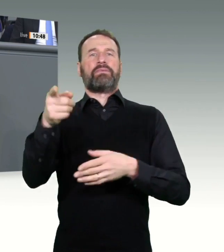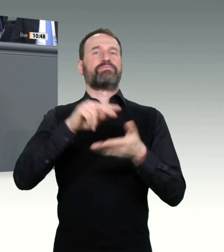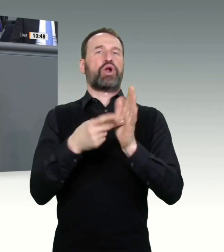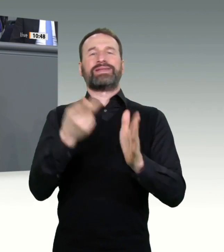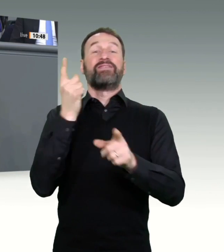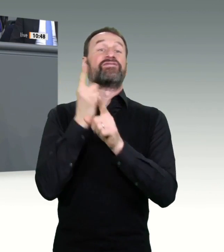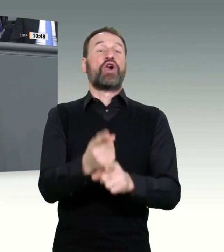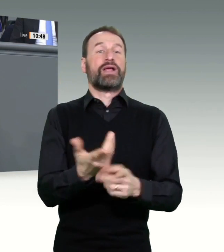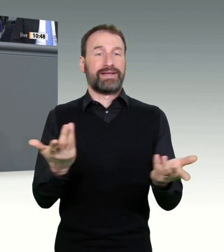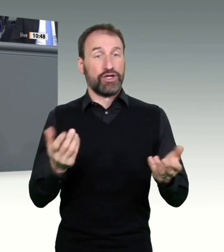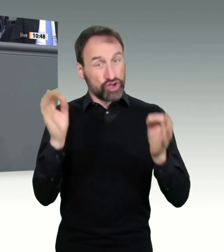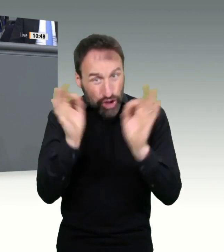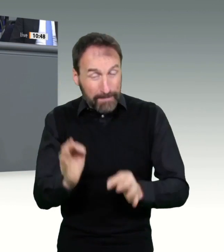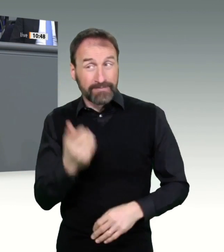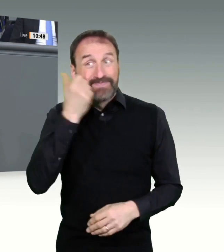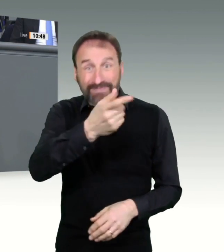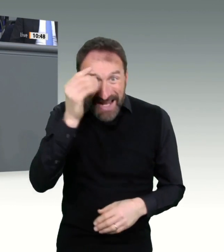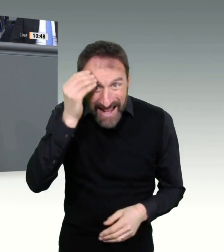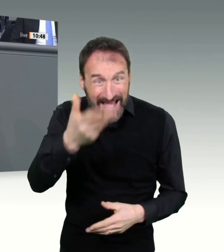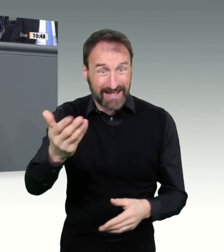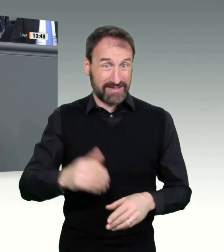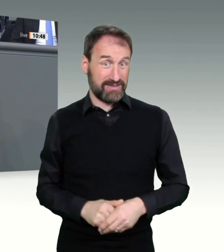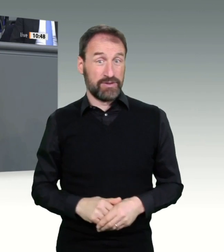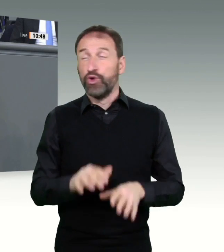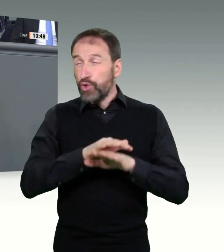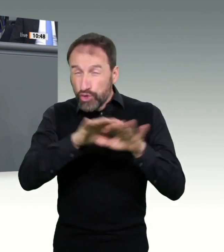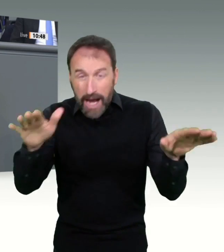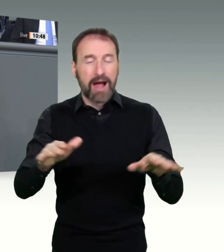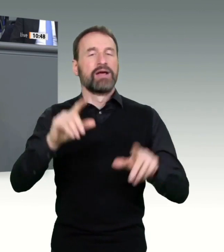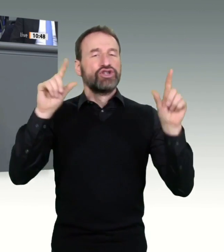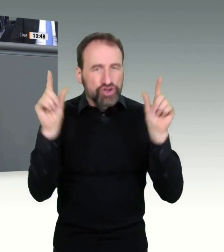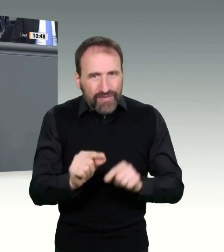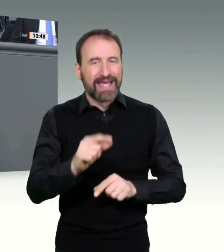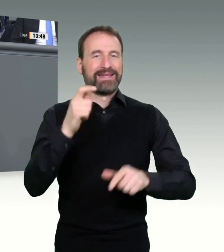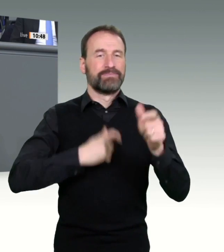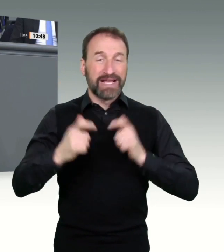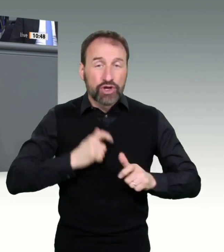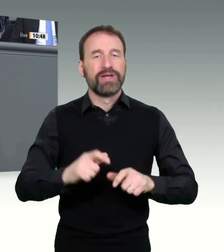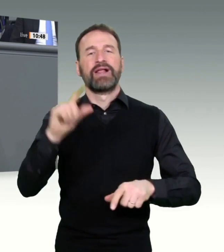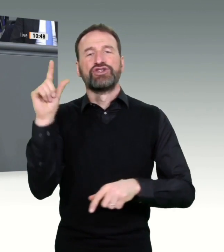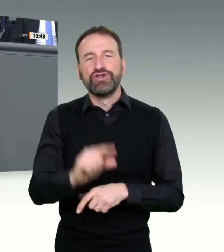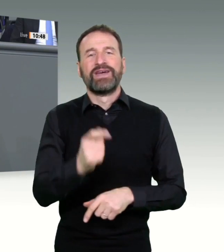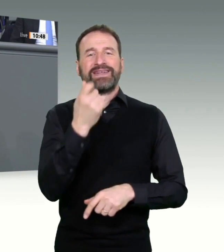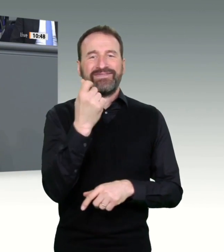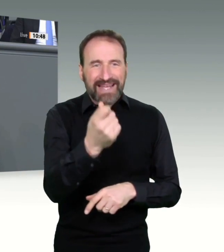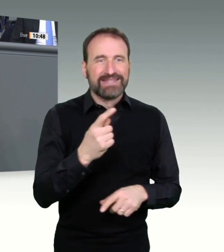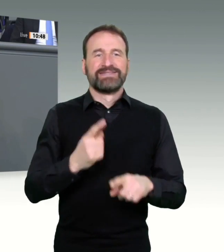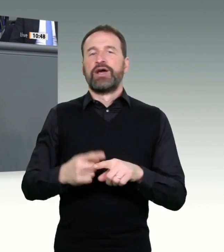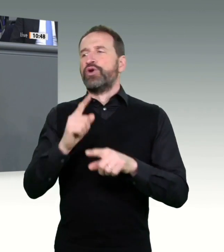auch, dass das nur deshalb nötig war, weil Sie vorher den öffentlichen Gesundheitsdienst mit einer